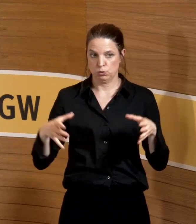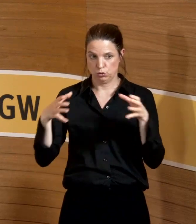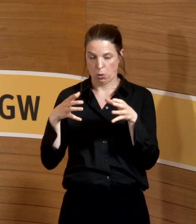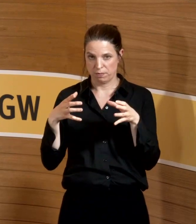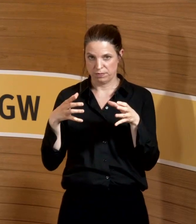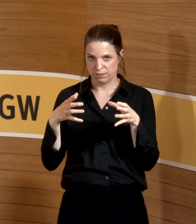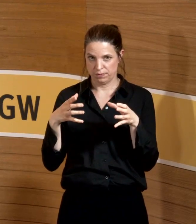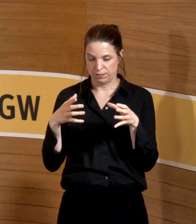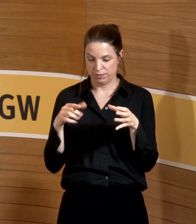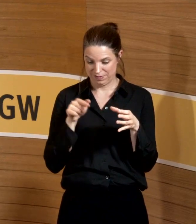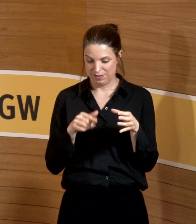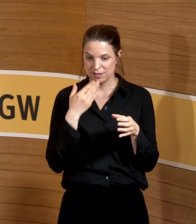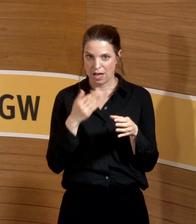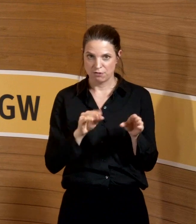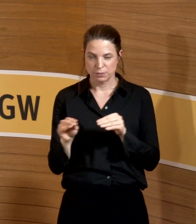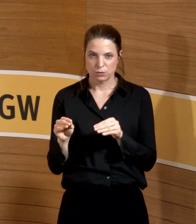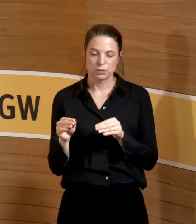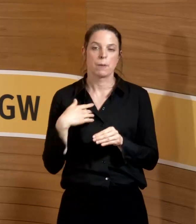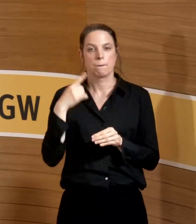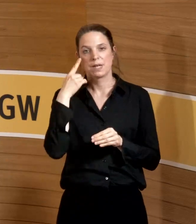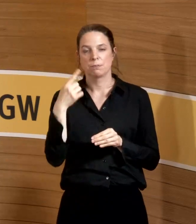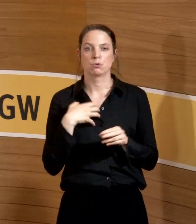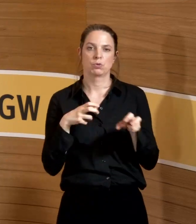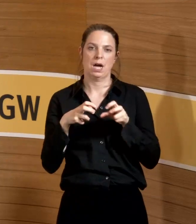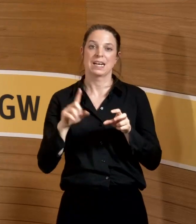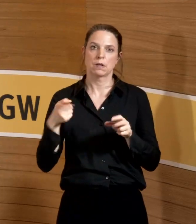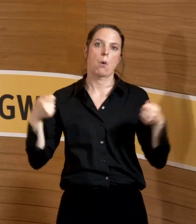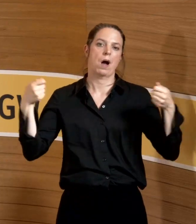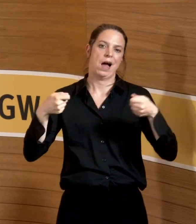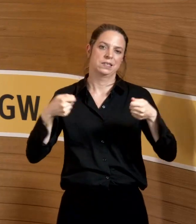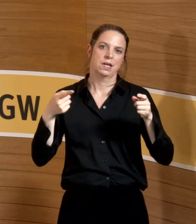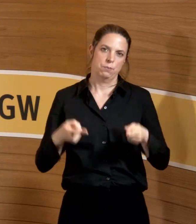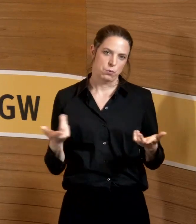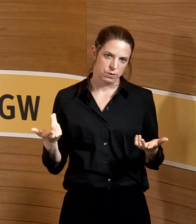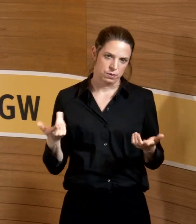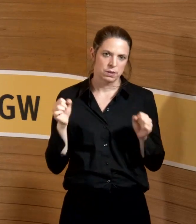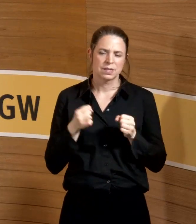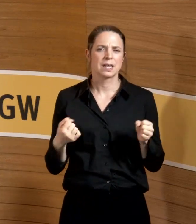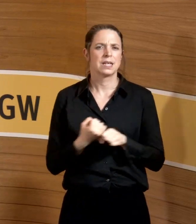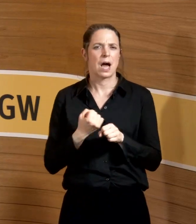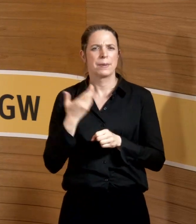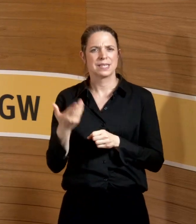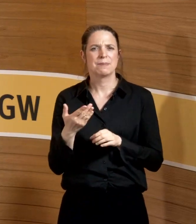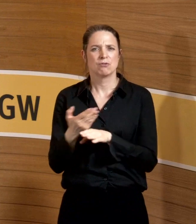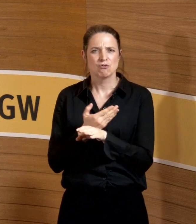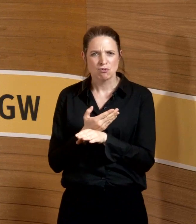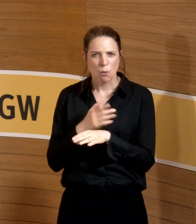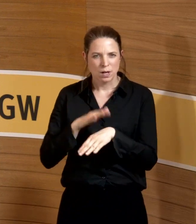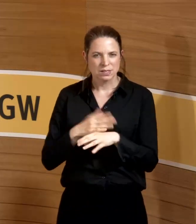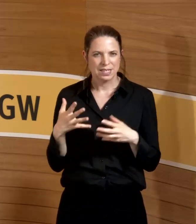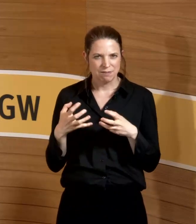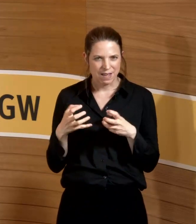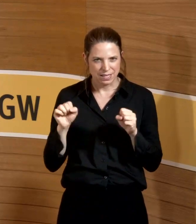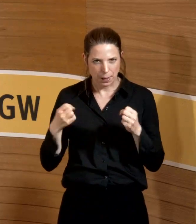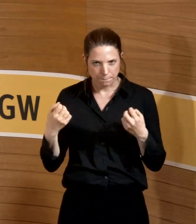strapaziert wird, müssten meines Erachtens auch die Krankenkassen da einzahlen. Es kann ja nicht sein, dass der Arbeitgeber sämtliche vorzeitige Wehen finanzieren